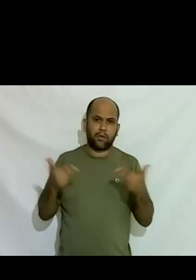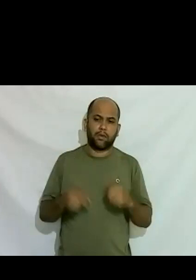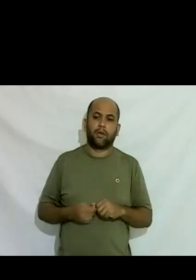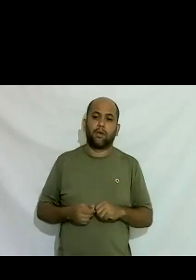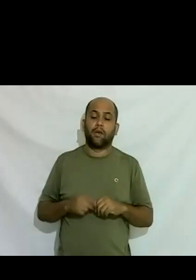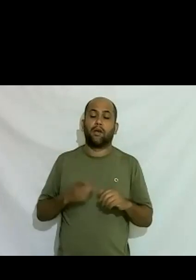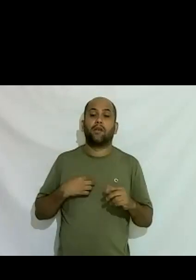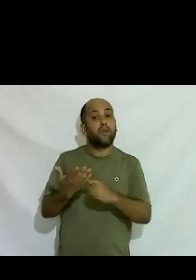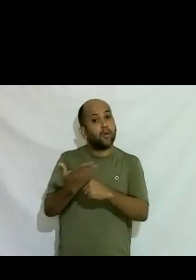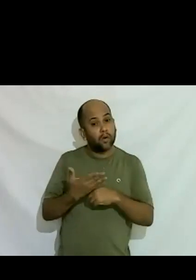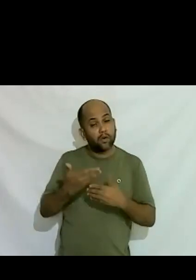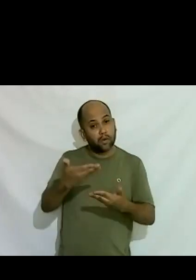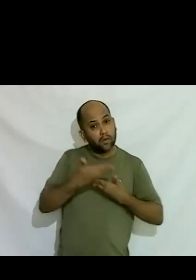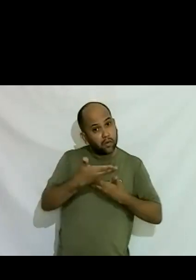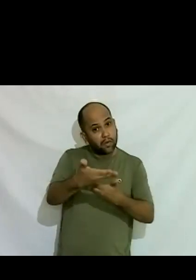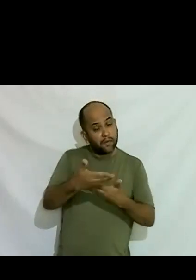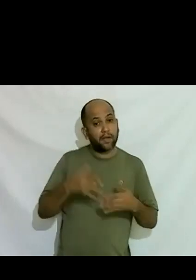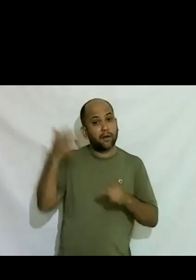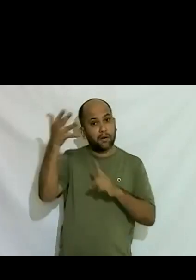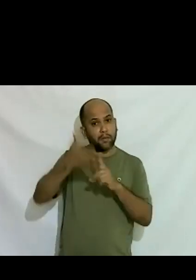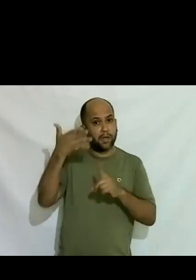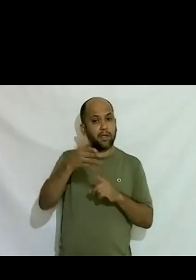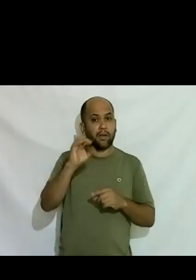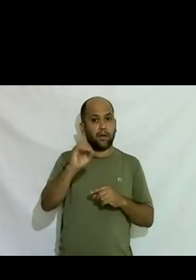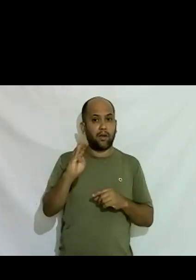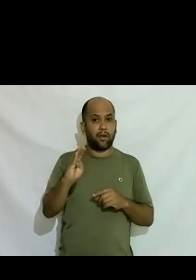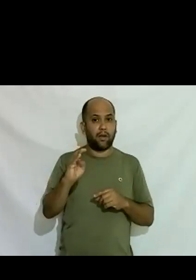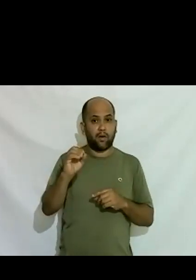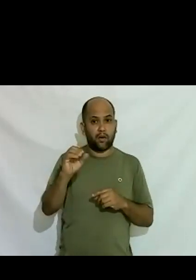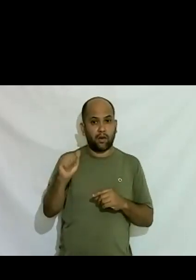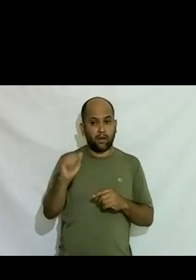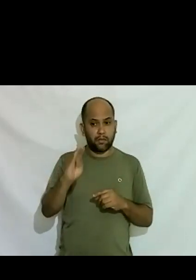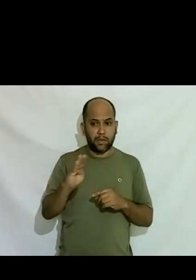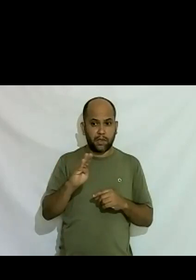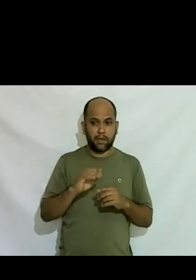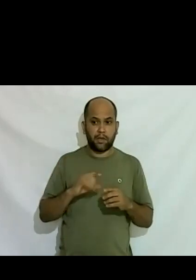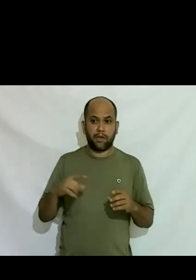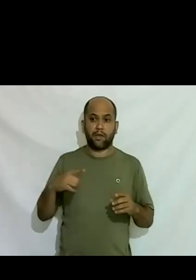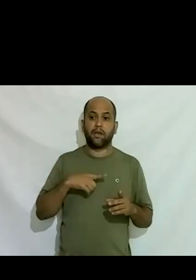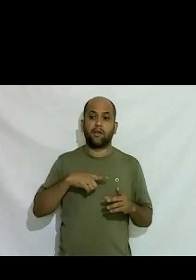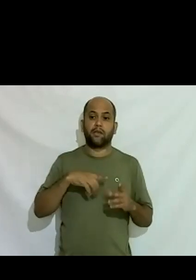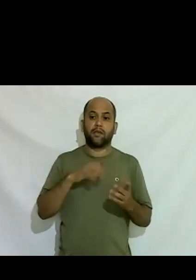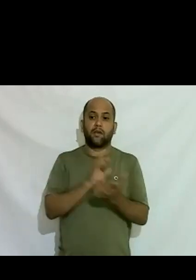palestra pela OAB em São Paulo eu fui tinha tido aquele crime da lâmpada na Avenida Paulista recente tinha acabado de ter